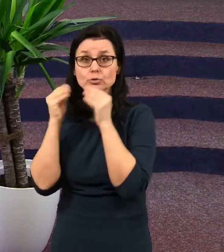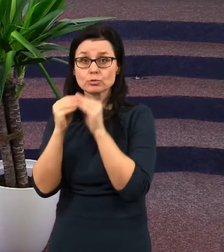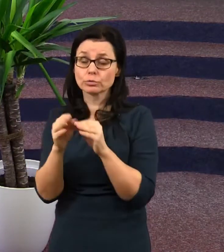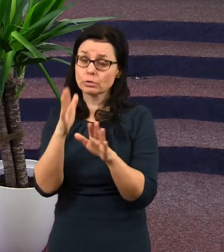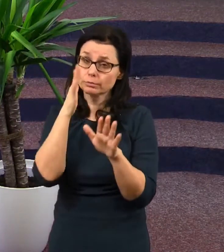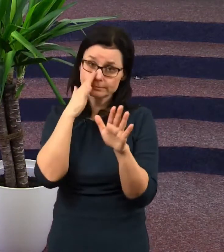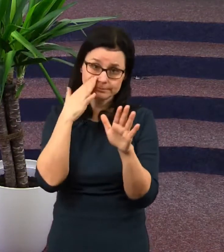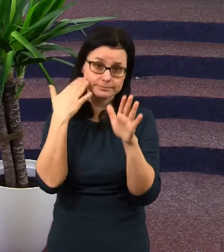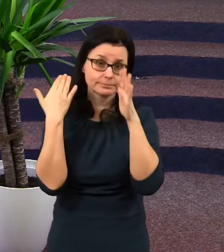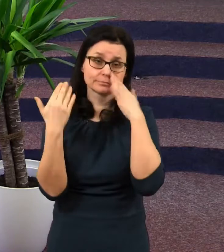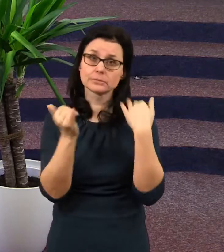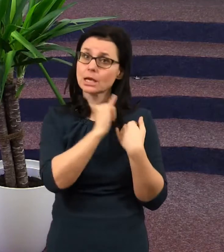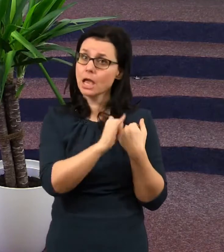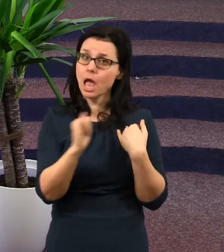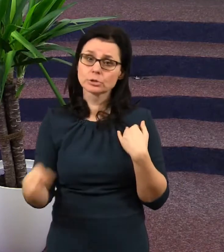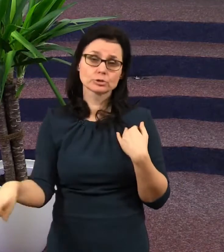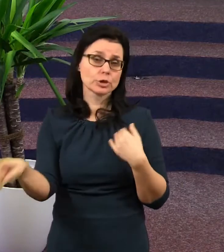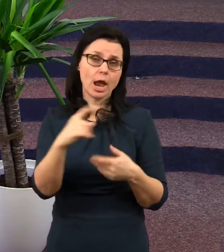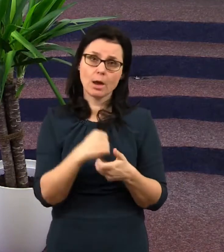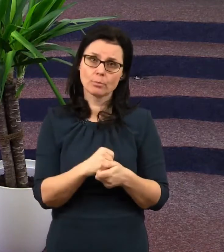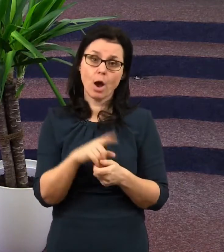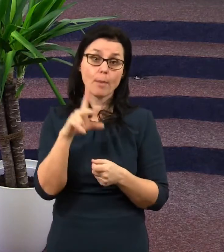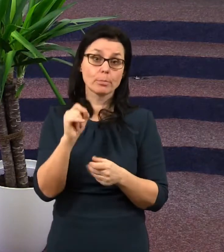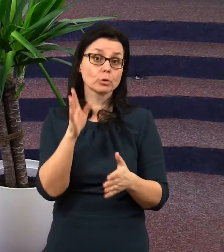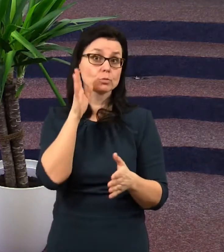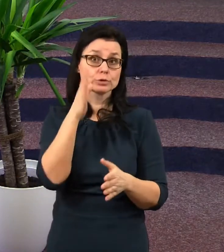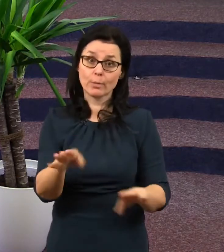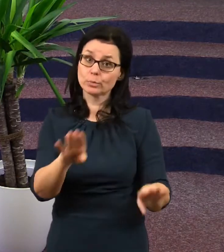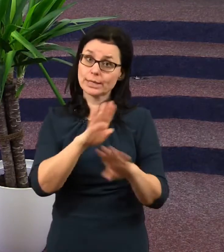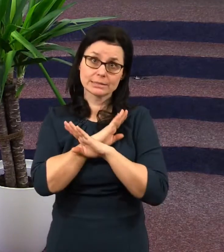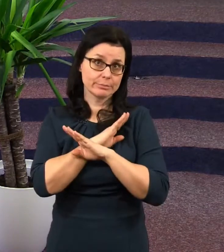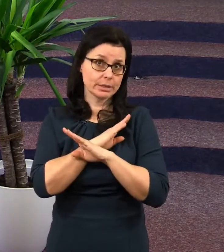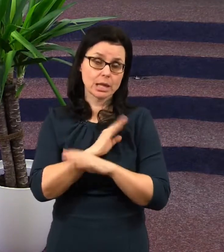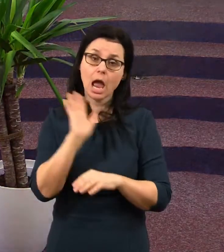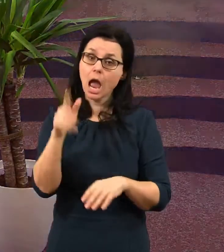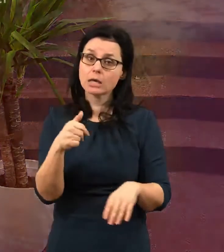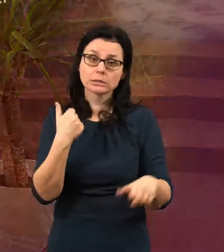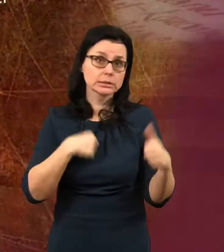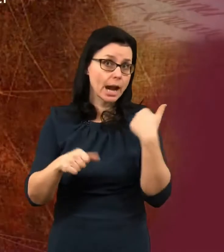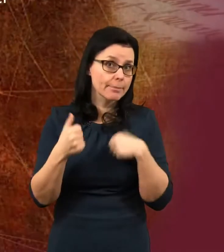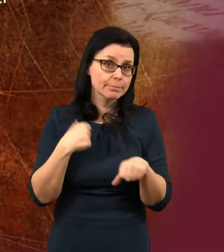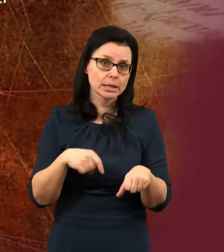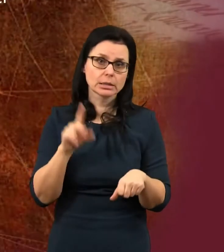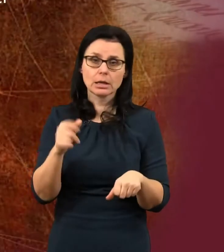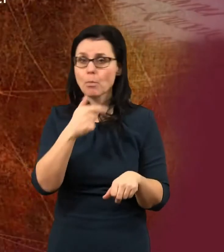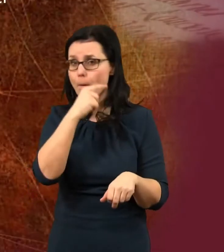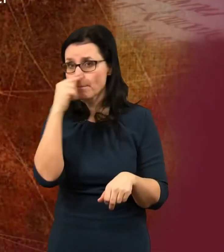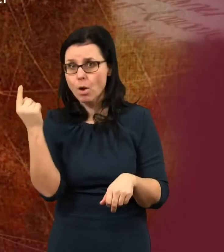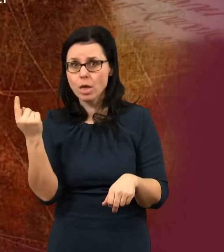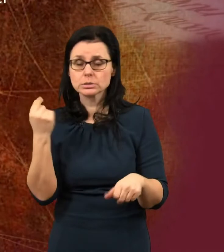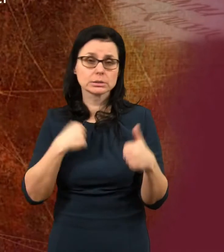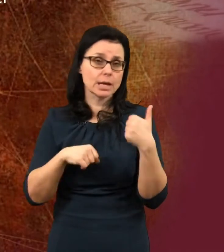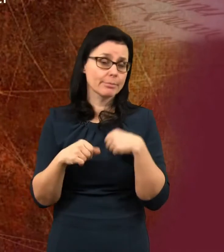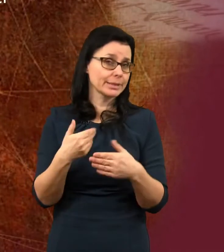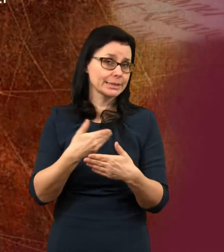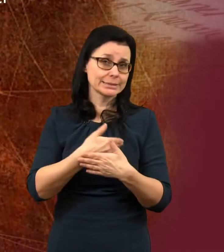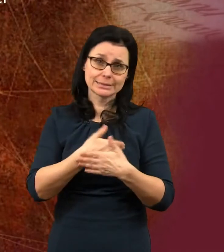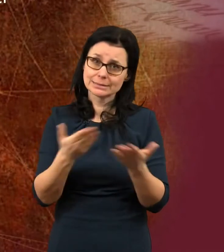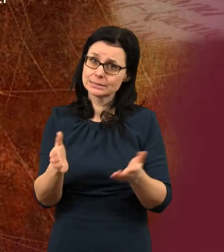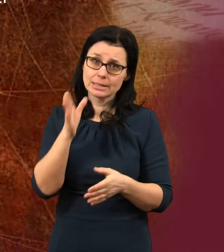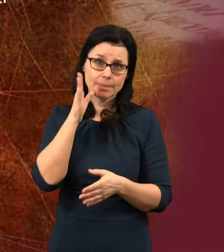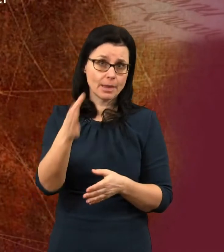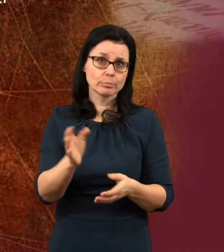slzu z očí a pak už smrti nebude, ani žalu, ani nářku, ani bolesti už